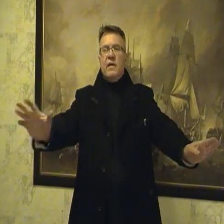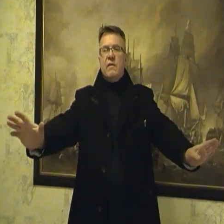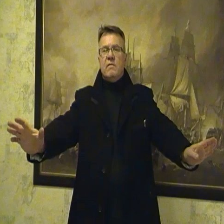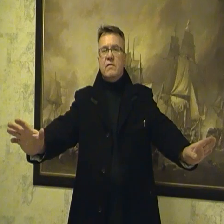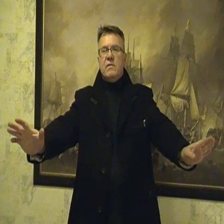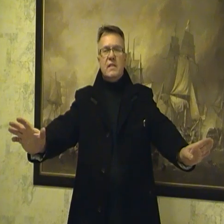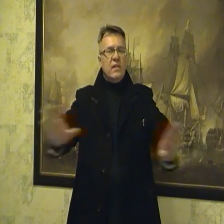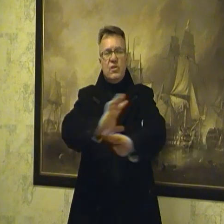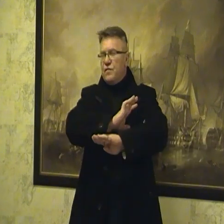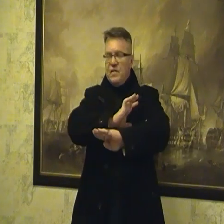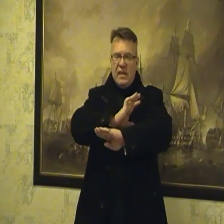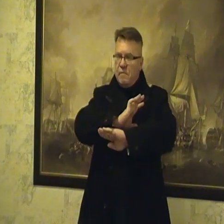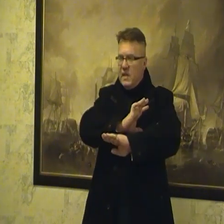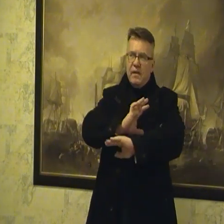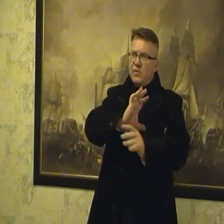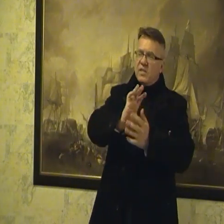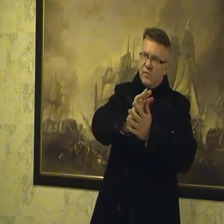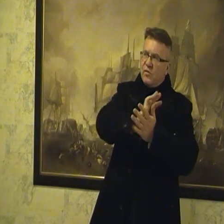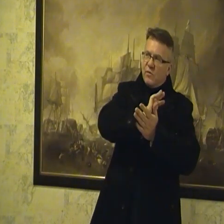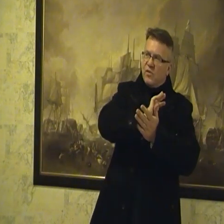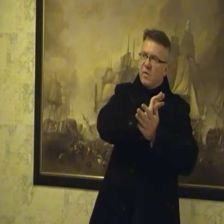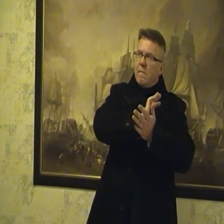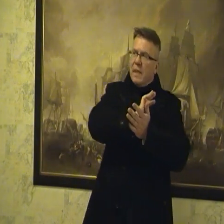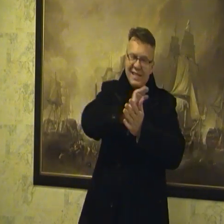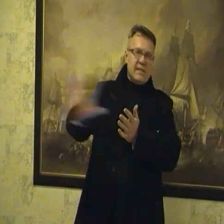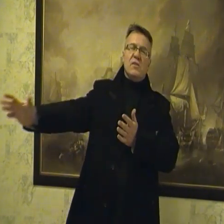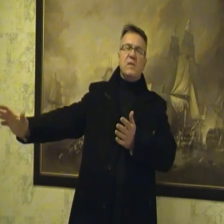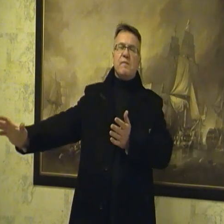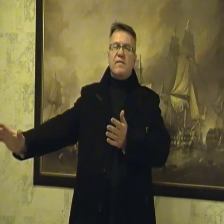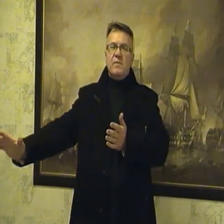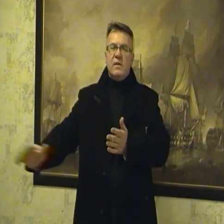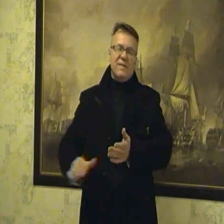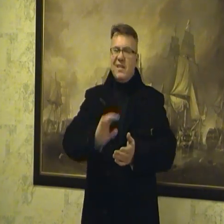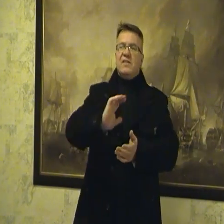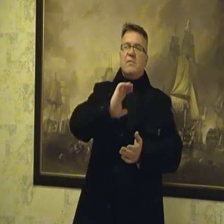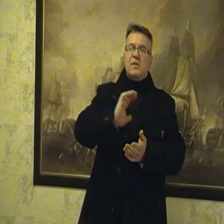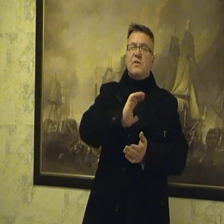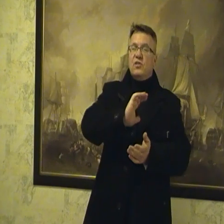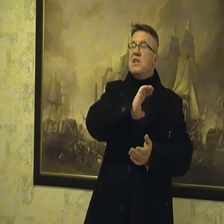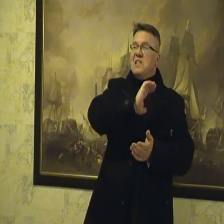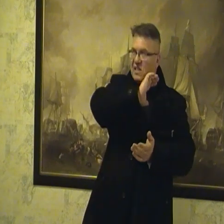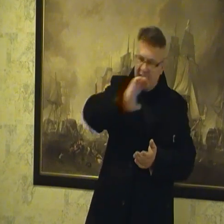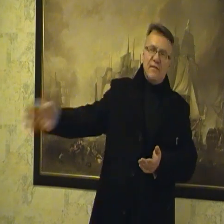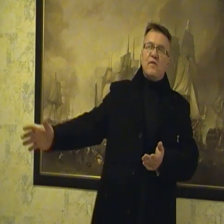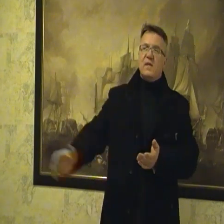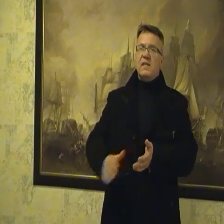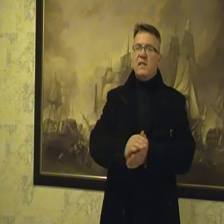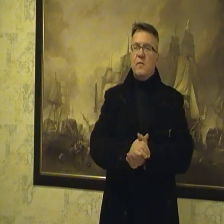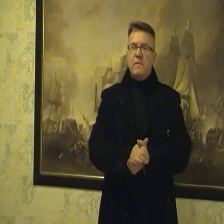jest. Nie znajdziecie w oficjalnych mediach, bo oni się zajmują tam różnymi nieistotnymi sprawami, też można powiedzieć dezinformacyjnymi,